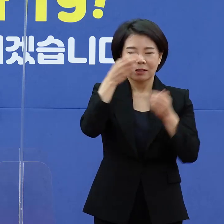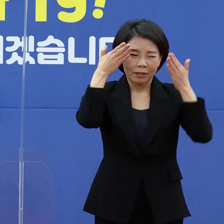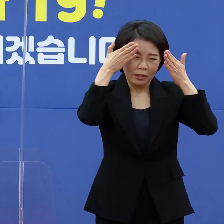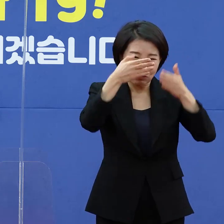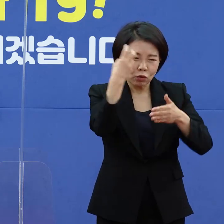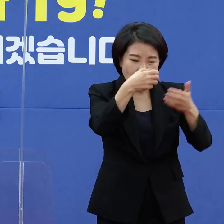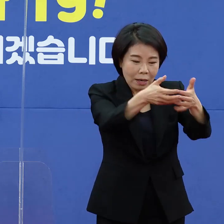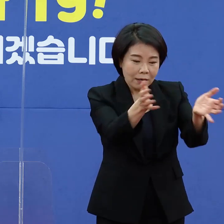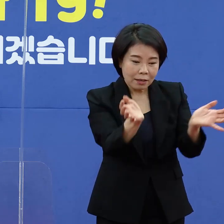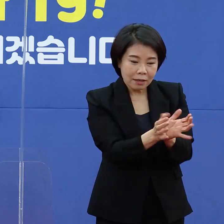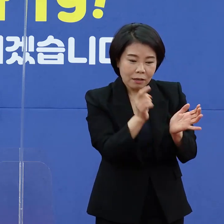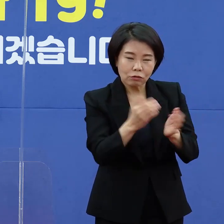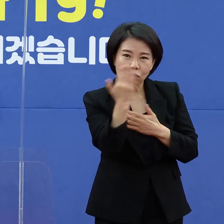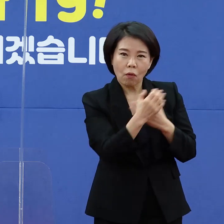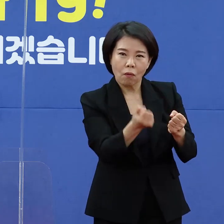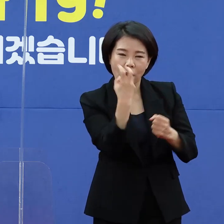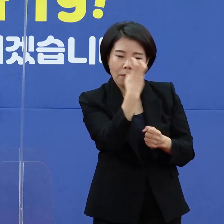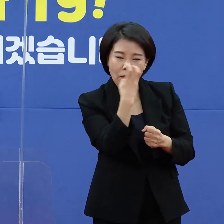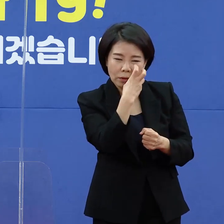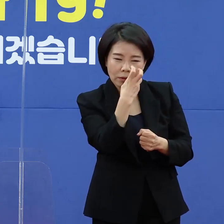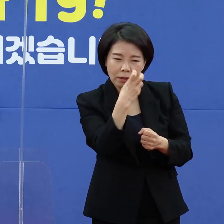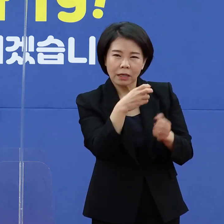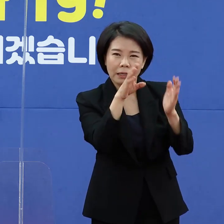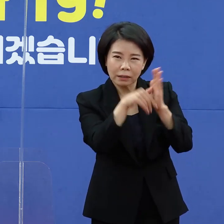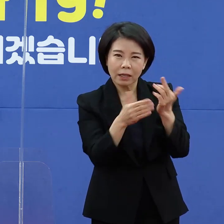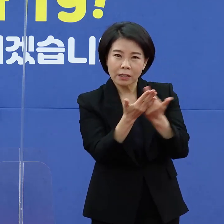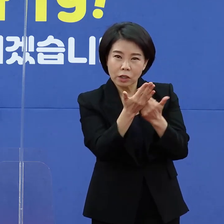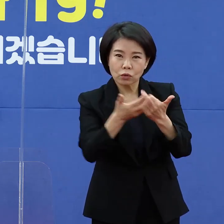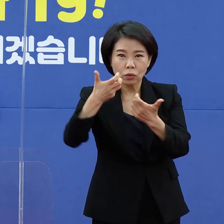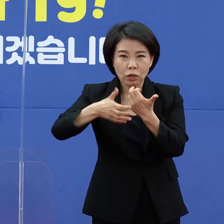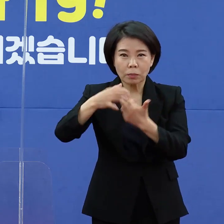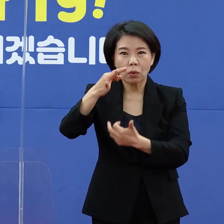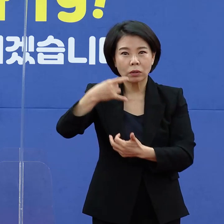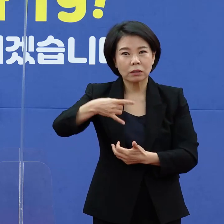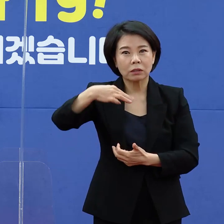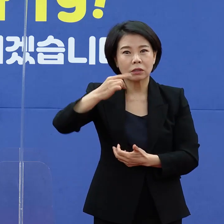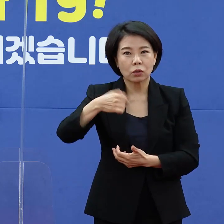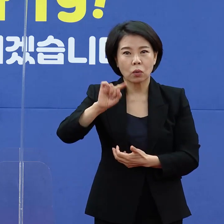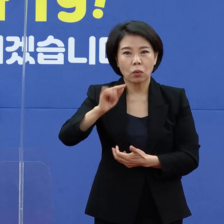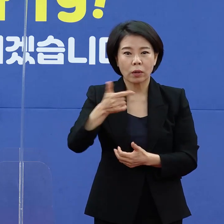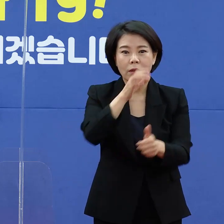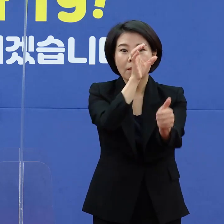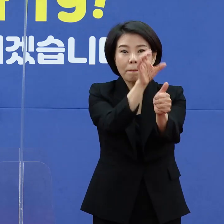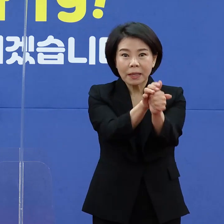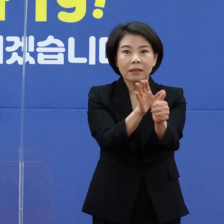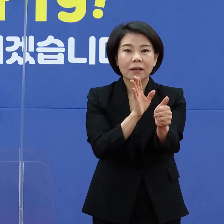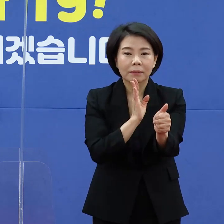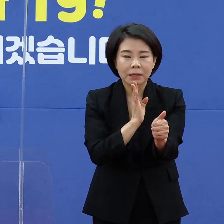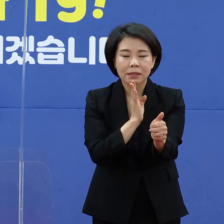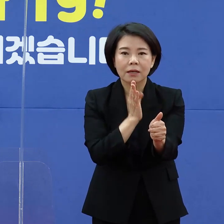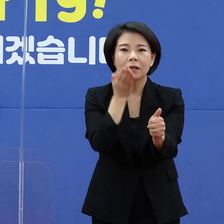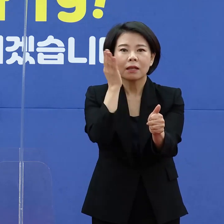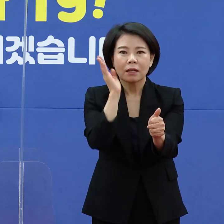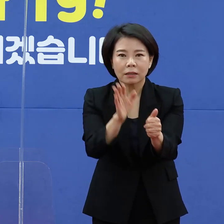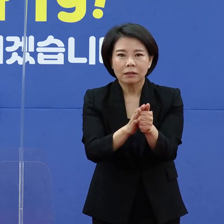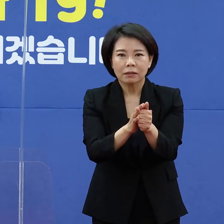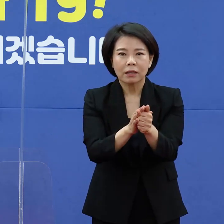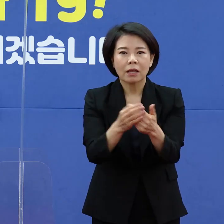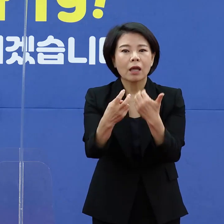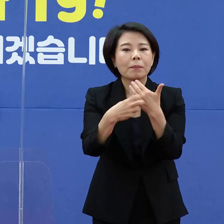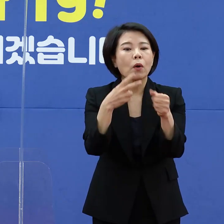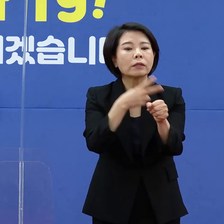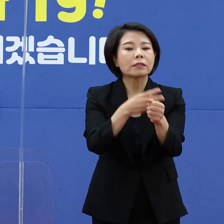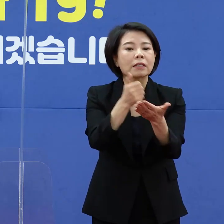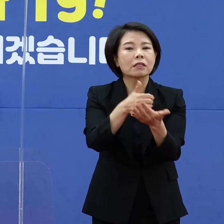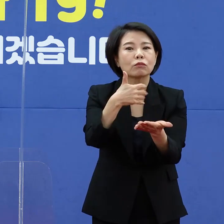집중관리관리분이 건강 모니터링은 제주의료원과 서귀포의료원에 맞는다고 했는데요. 의료진은 각각 몇